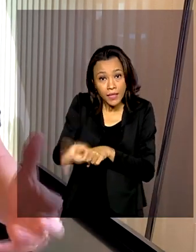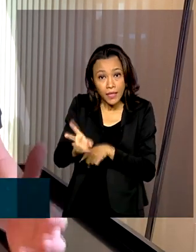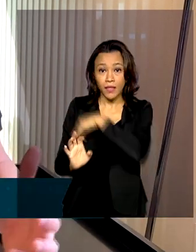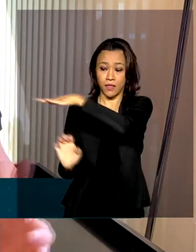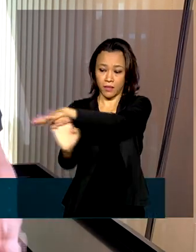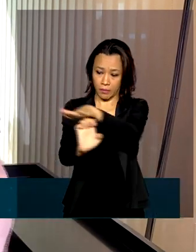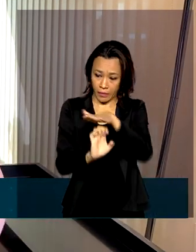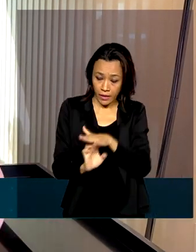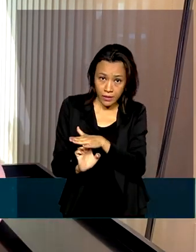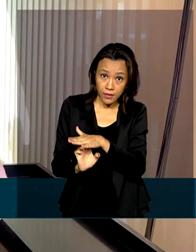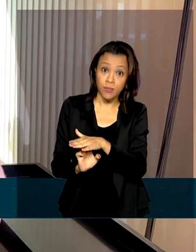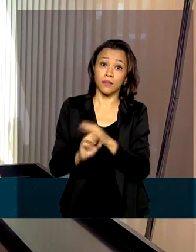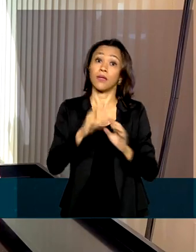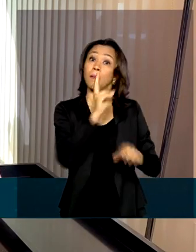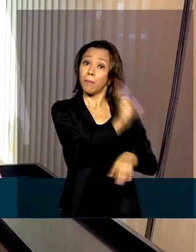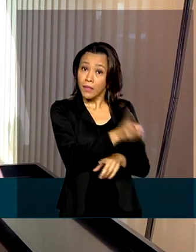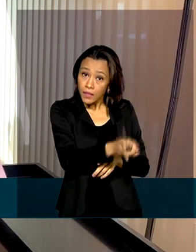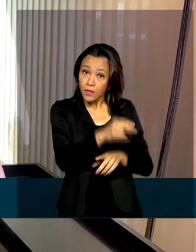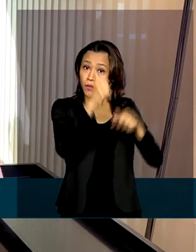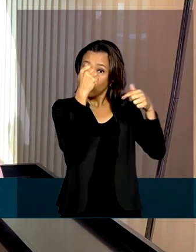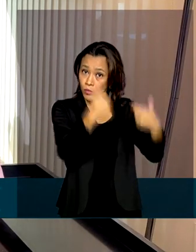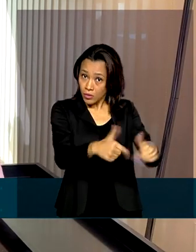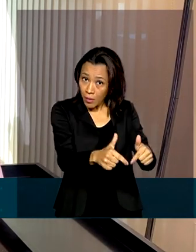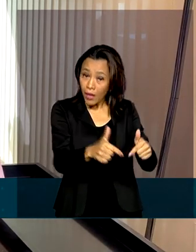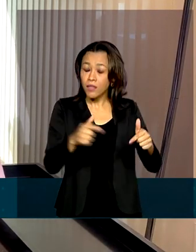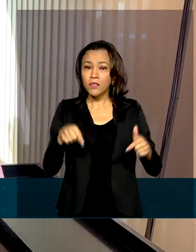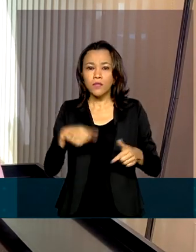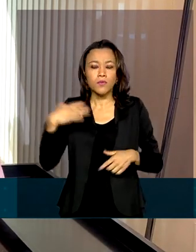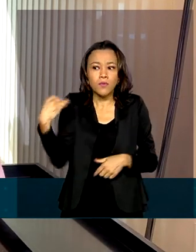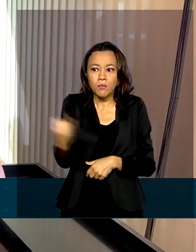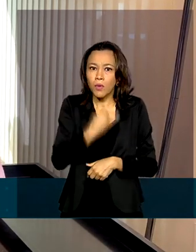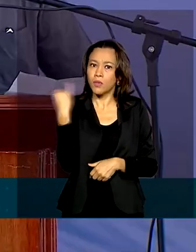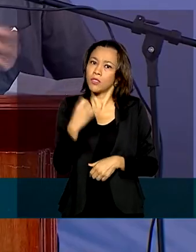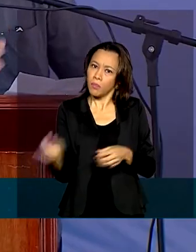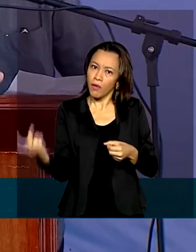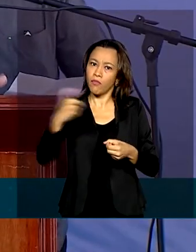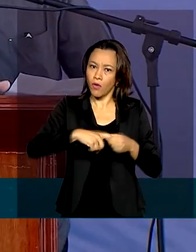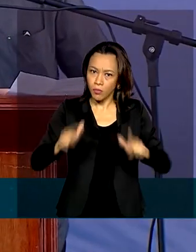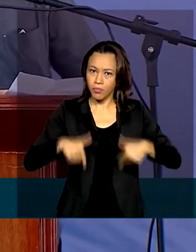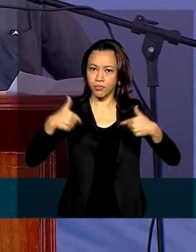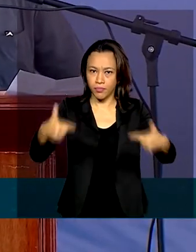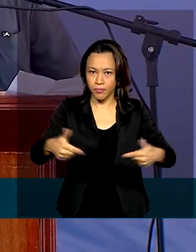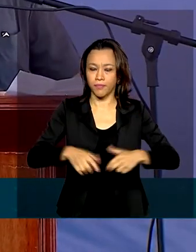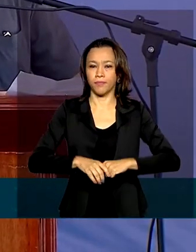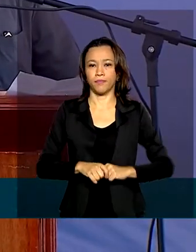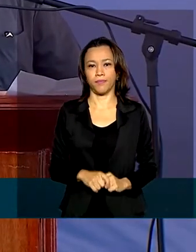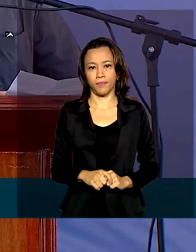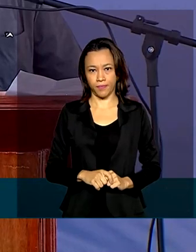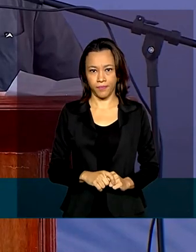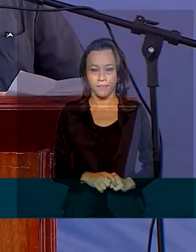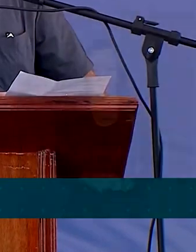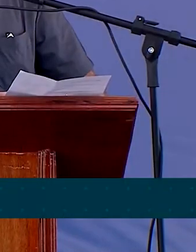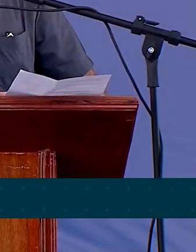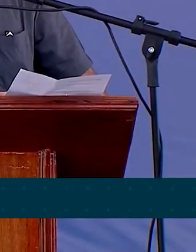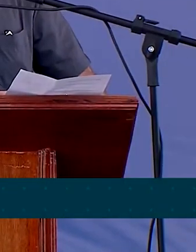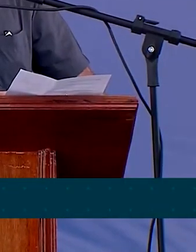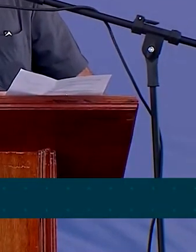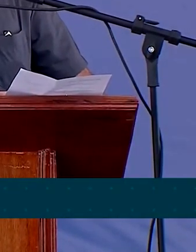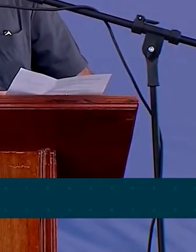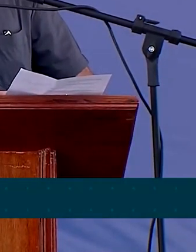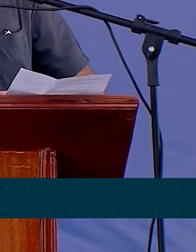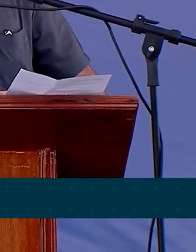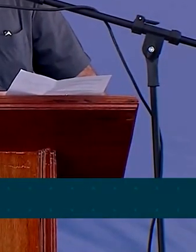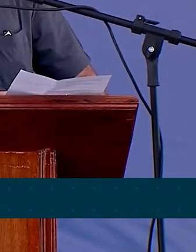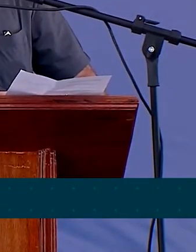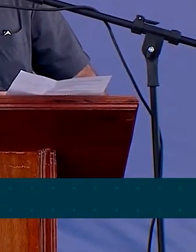ter preservado os empregos, foi fundamental para que a retomada possa acontecer. Estamos praticamente vencendo a pandemia. O